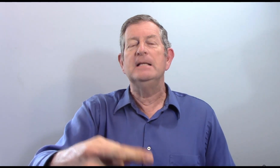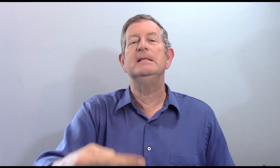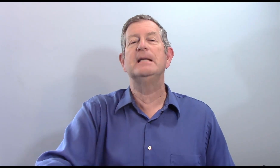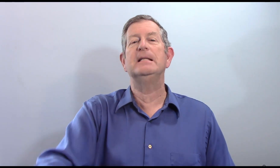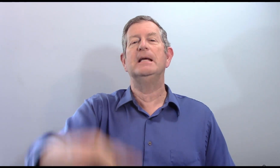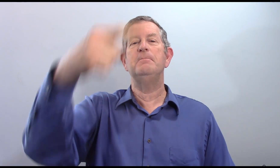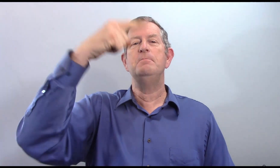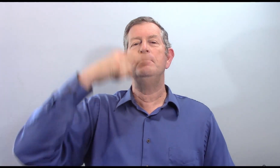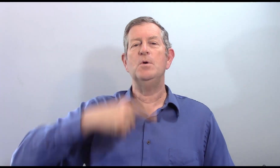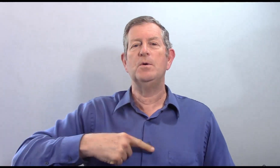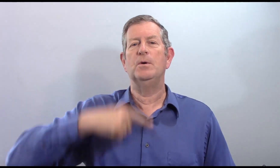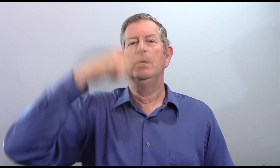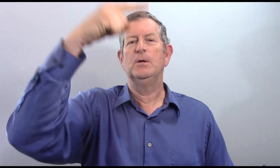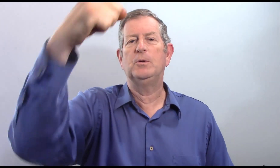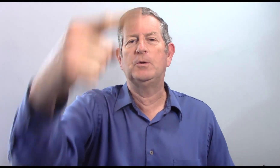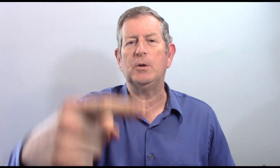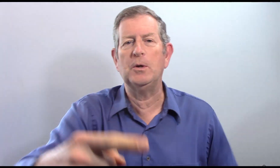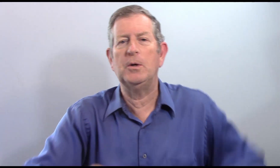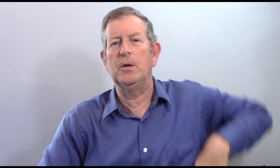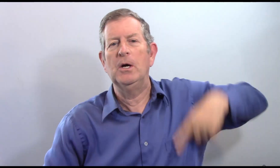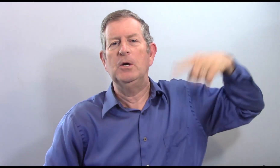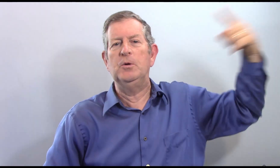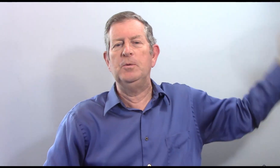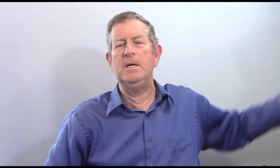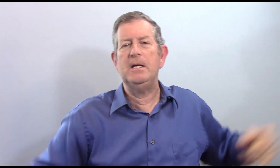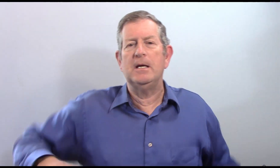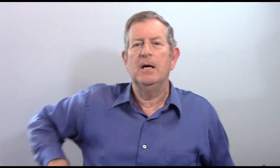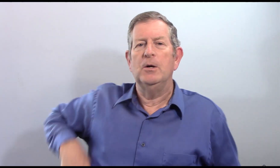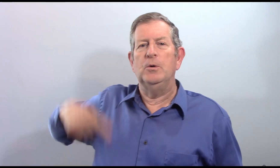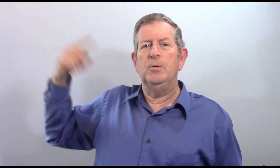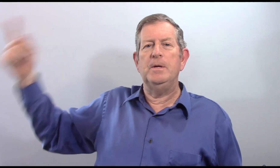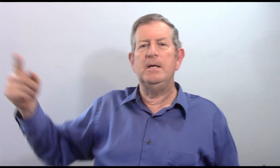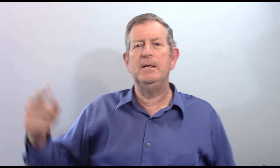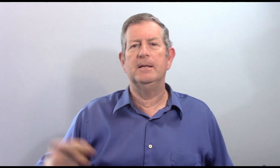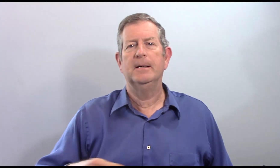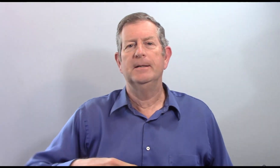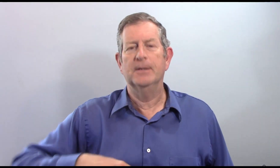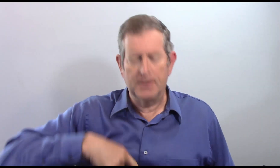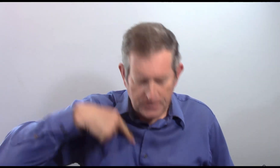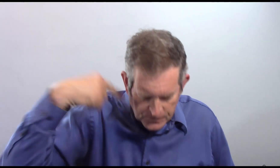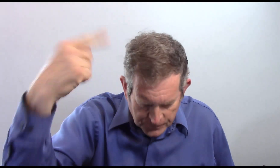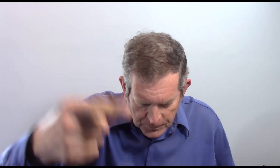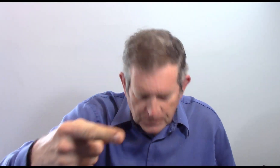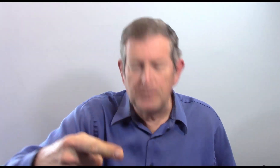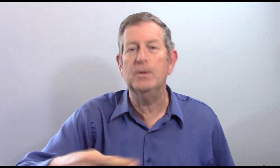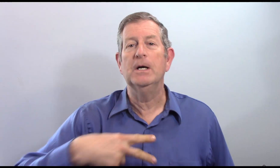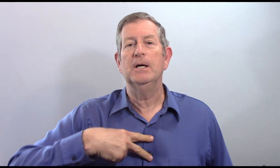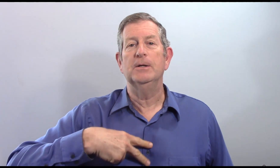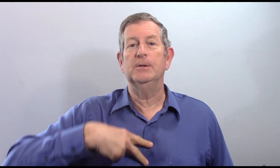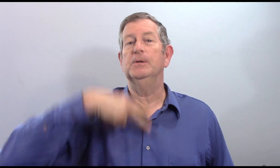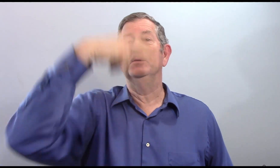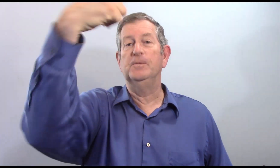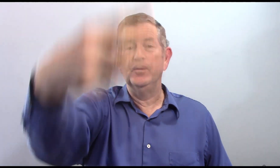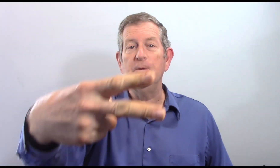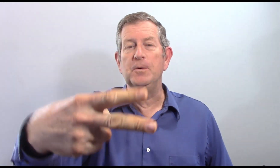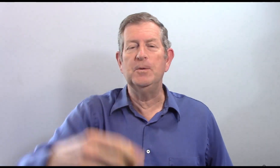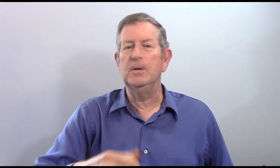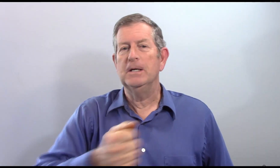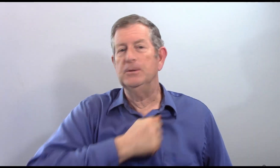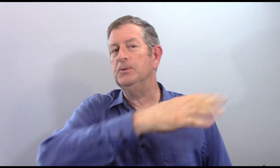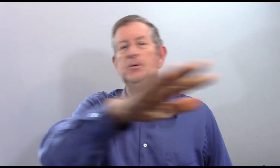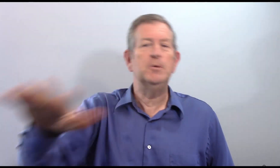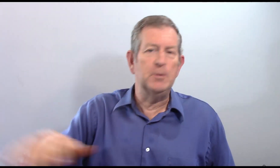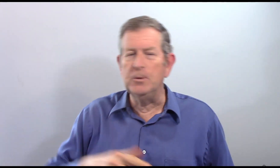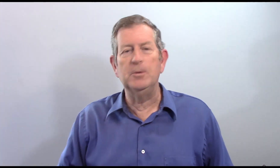ils étaient me, te, lui, lui, vous, vous,